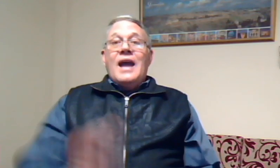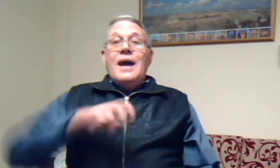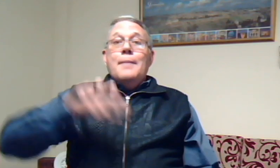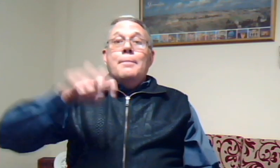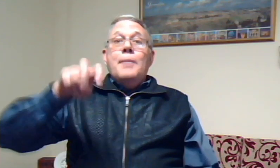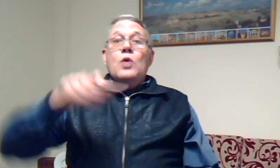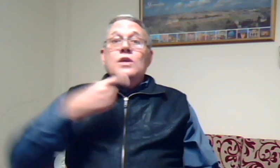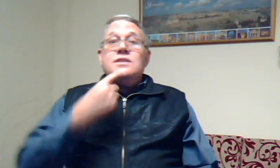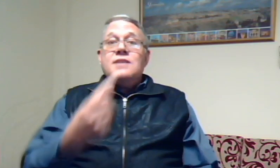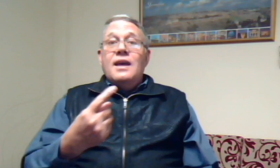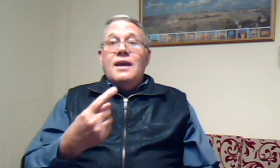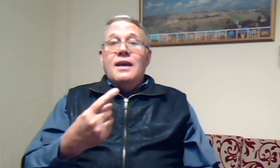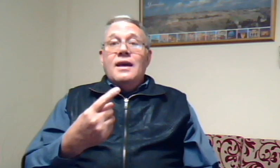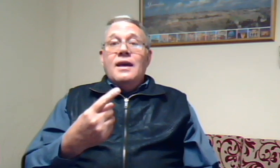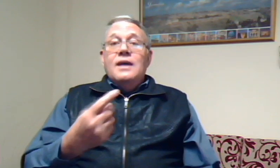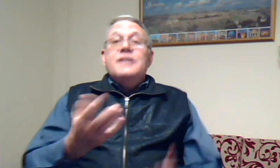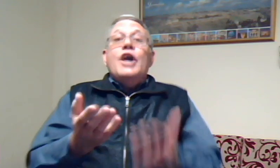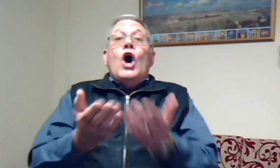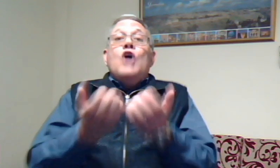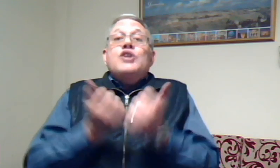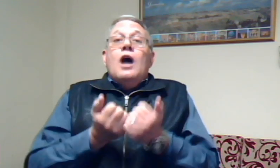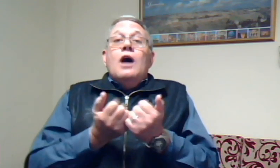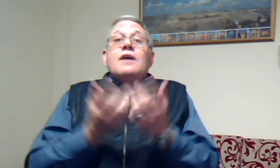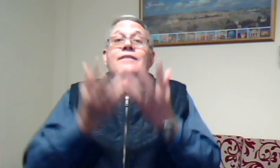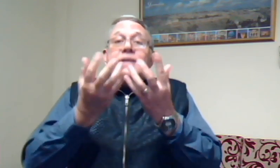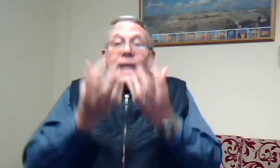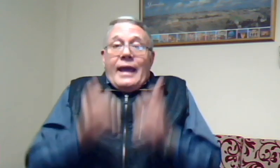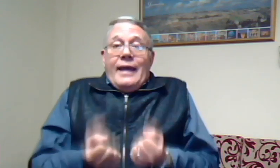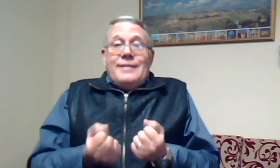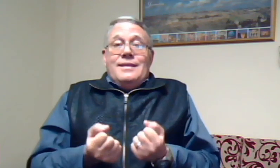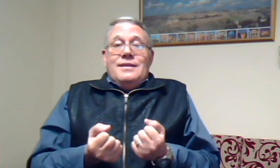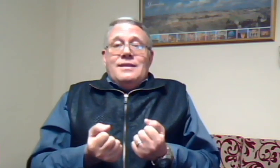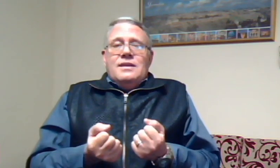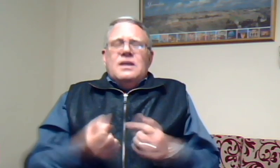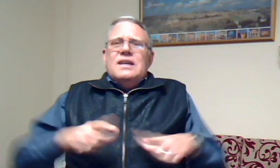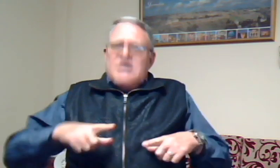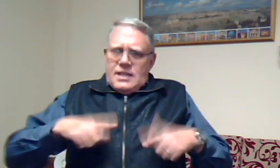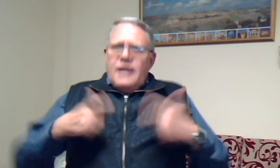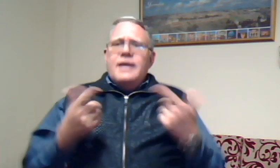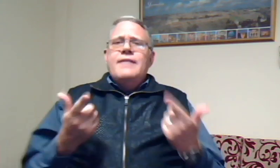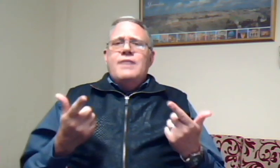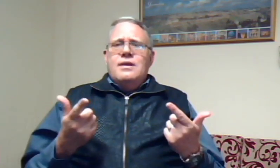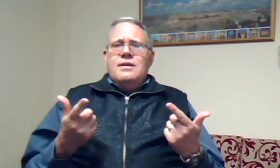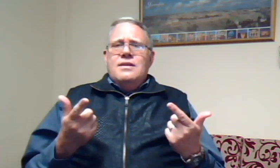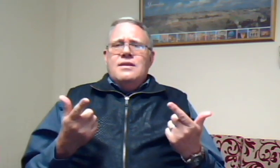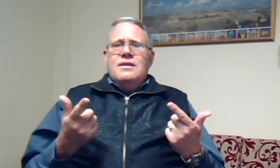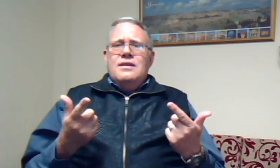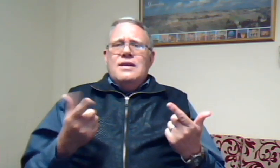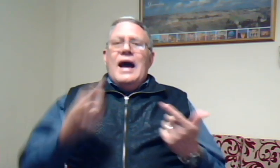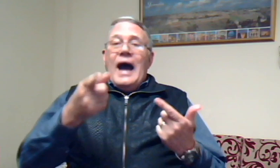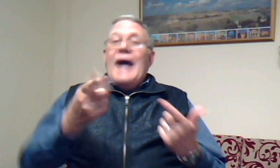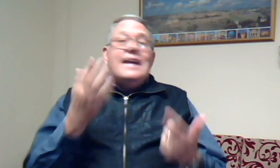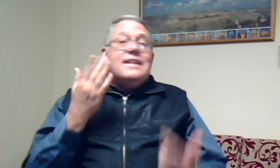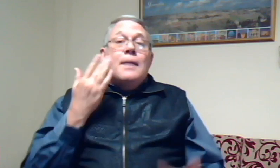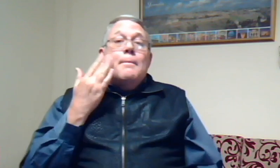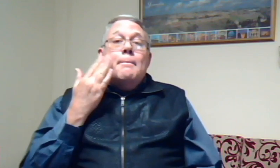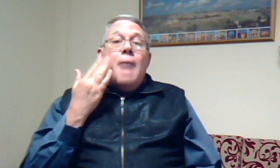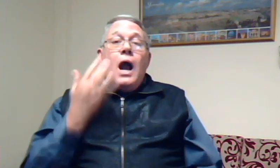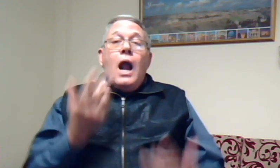paulis die uitdaging wat hy het is die lewe hy het makkelijk